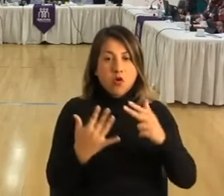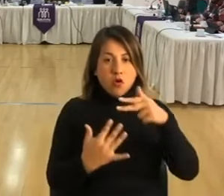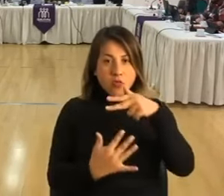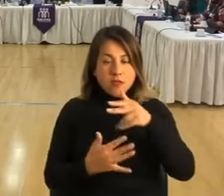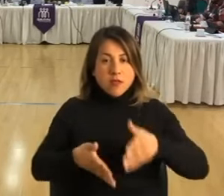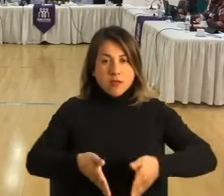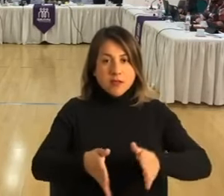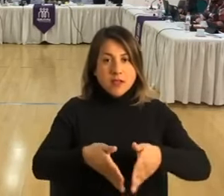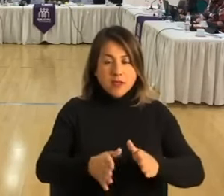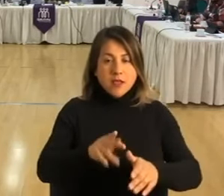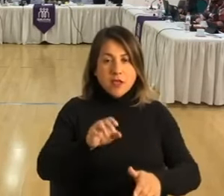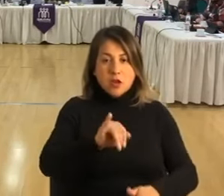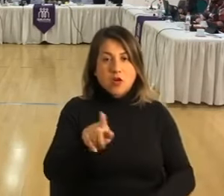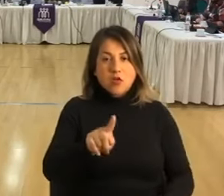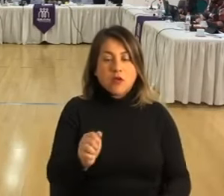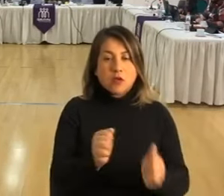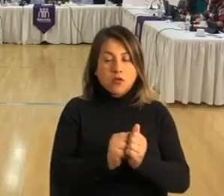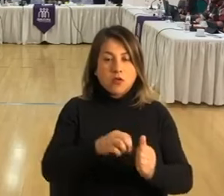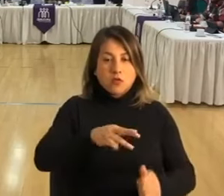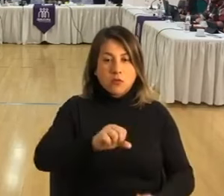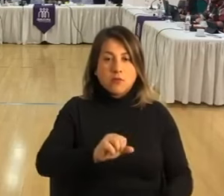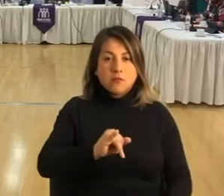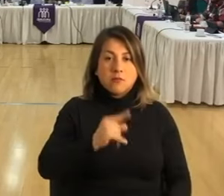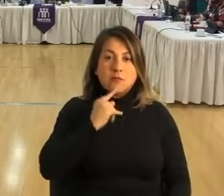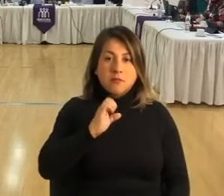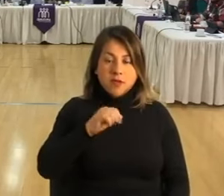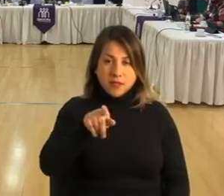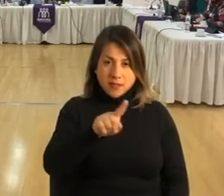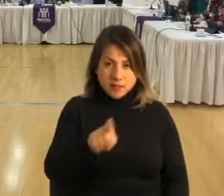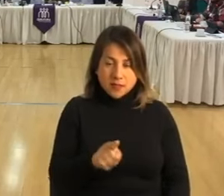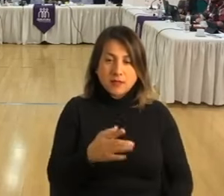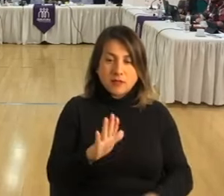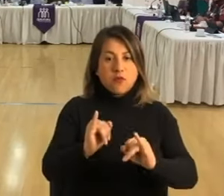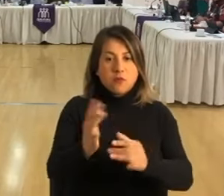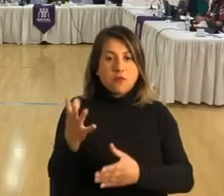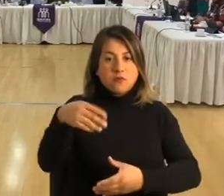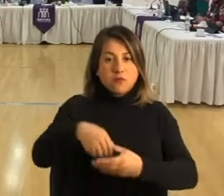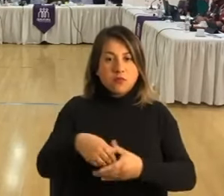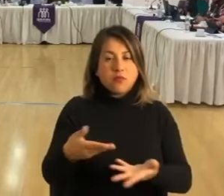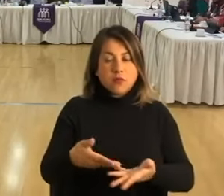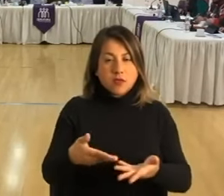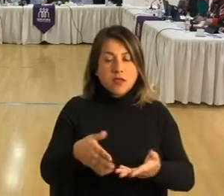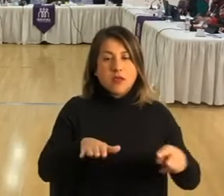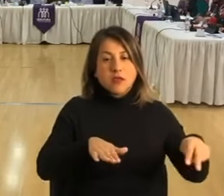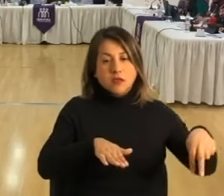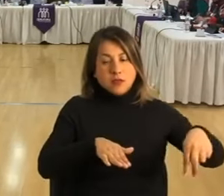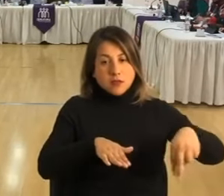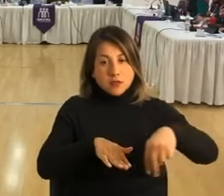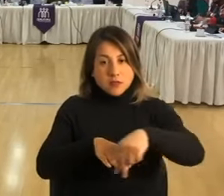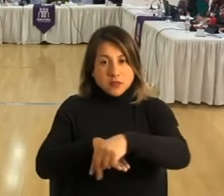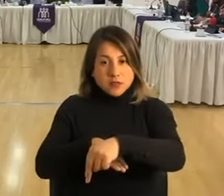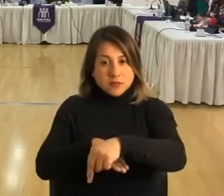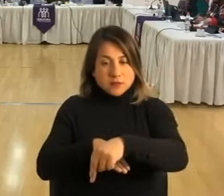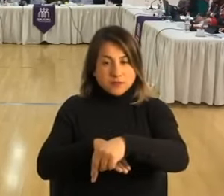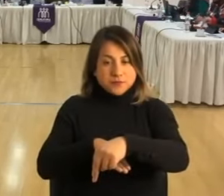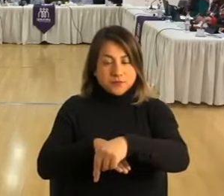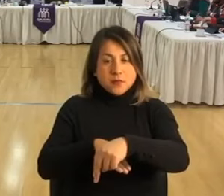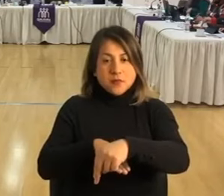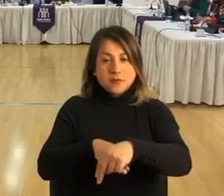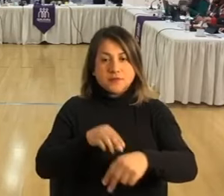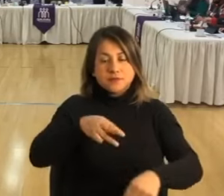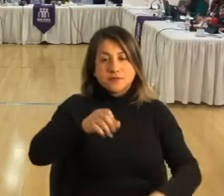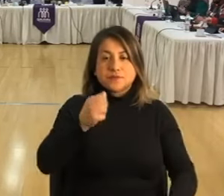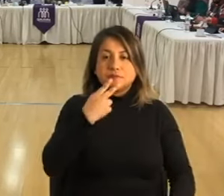ubicadas en calles de Hidra Roja, con los Maitenes. Esta es en cuenta calendarizada por la realización de pasos pedatonales de la Unión de Menor